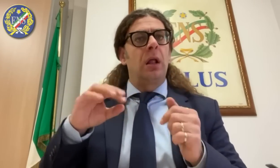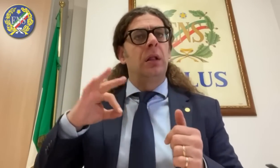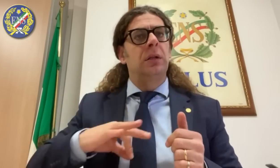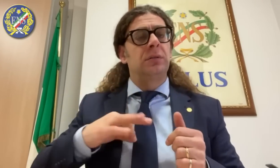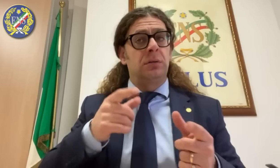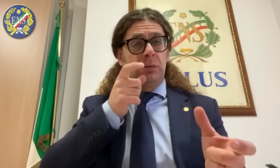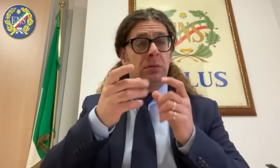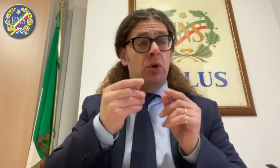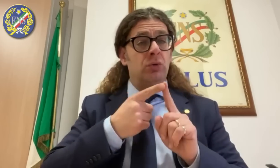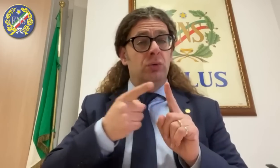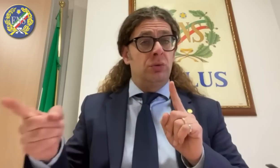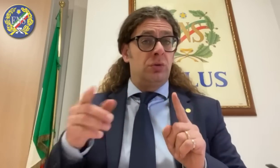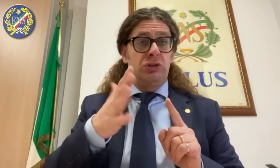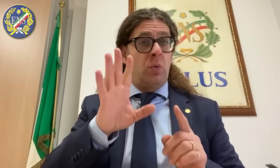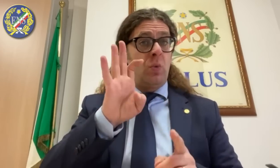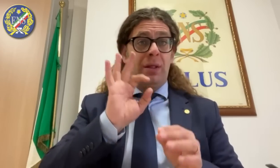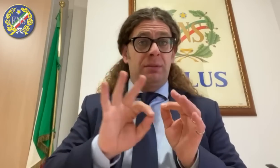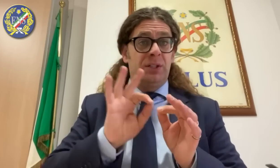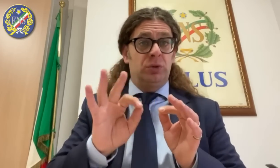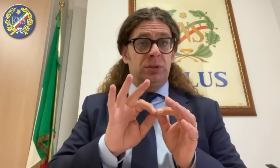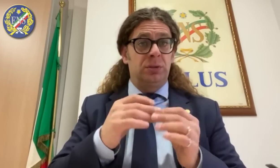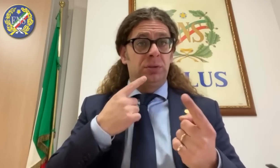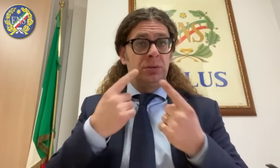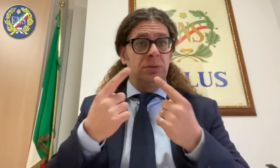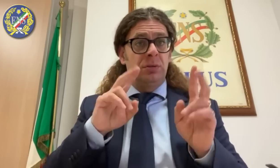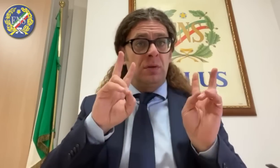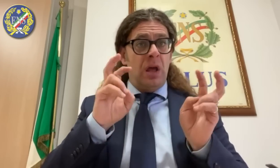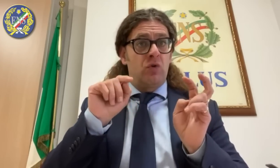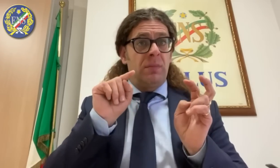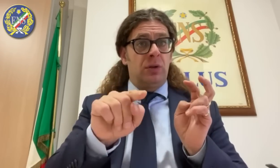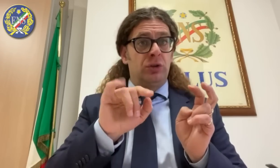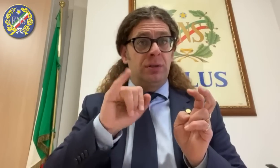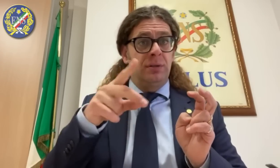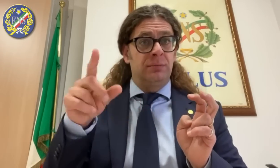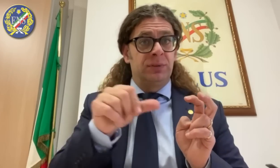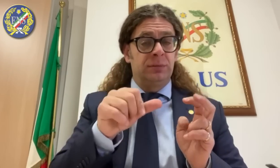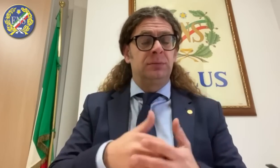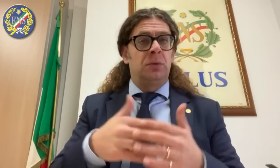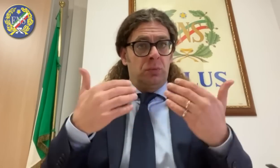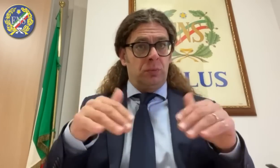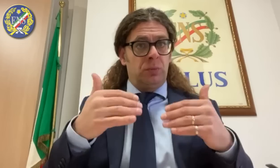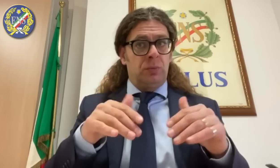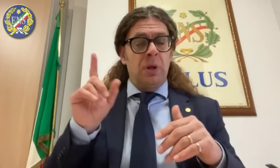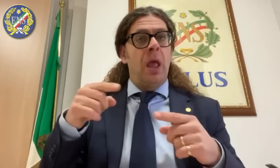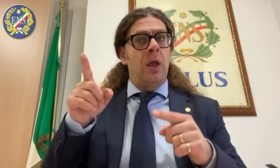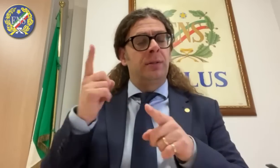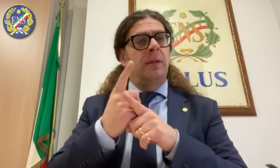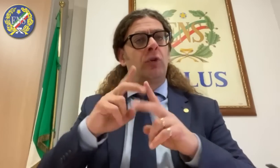prevedibile perché le procedure cambiano di continuo ed escono sempre nuove norme. Si è discusso a lungo di questo